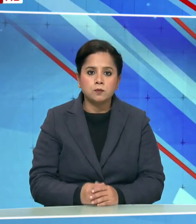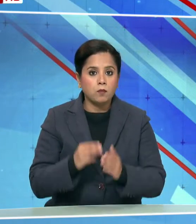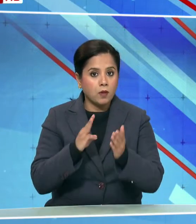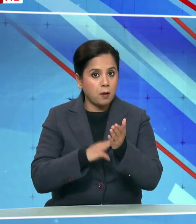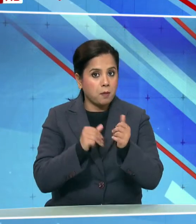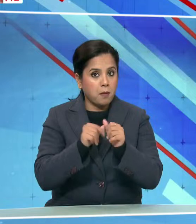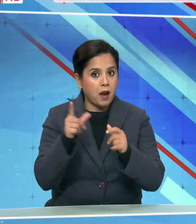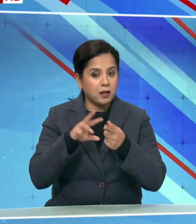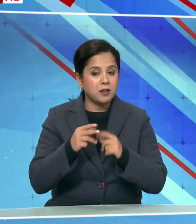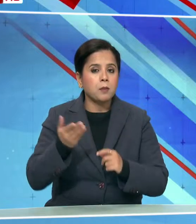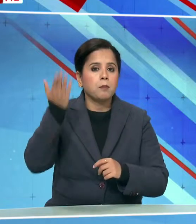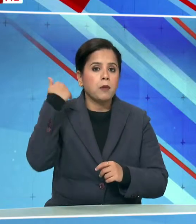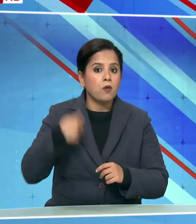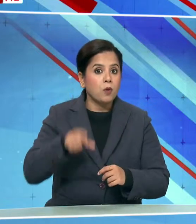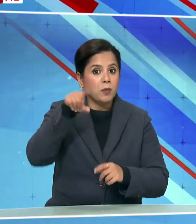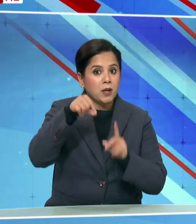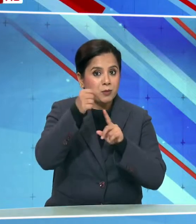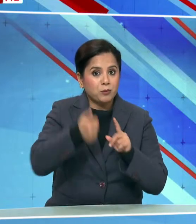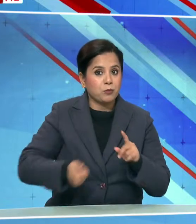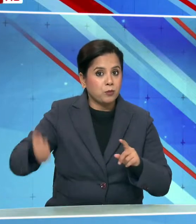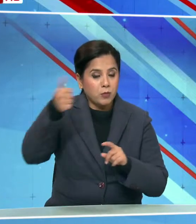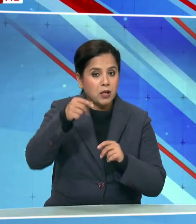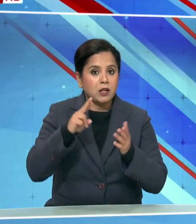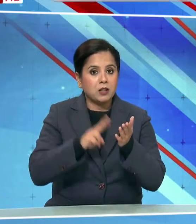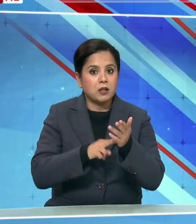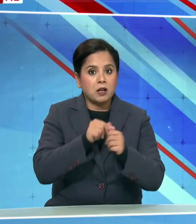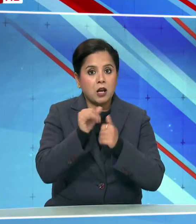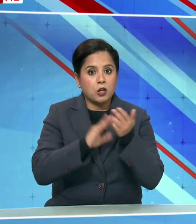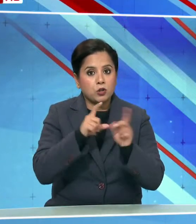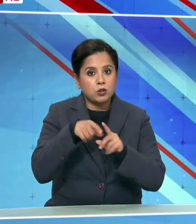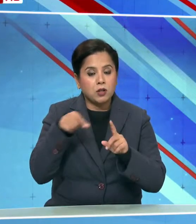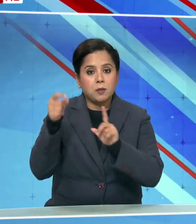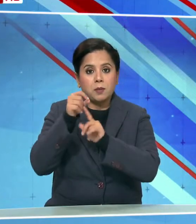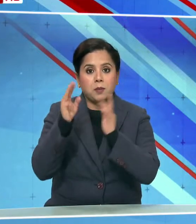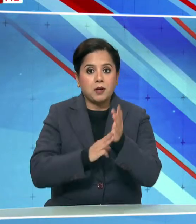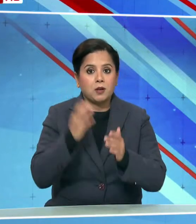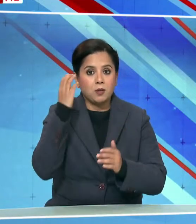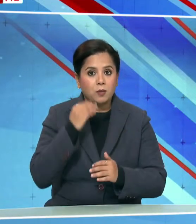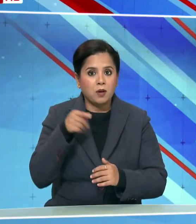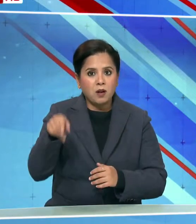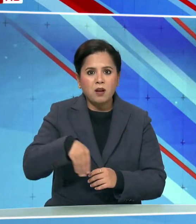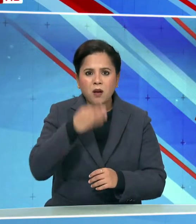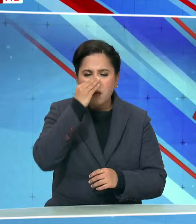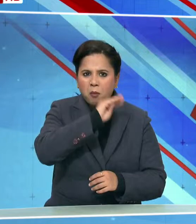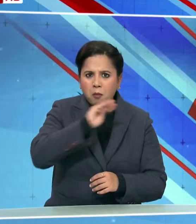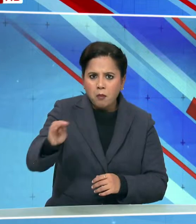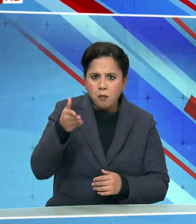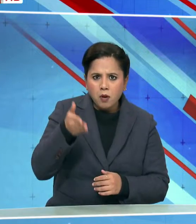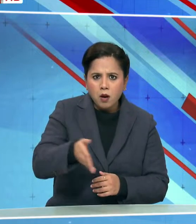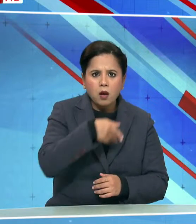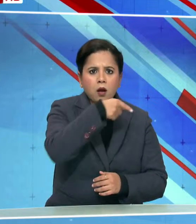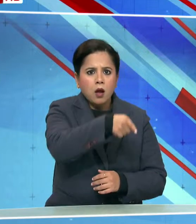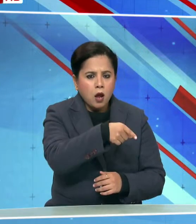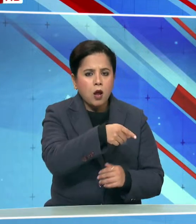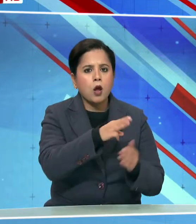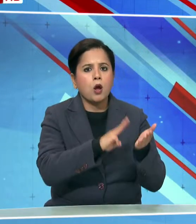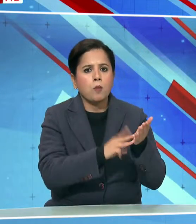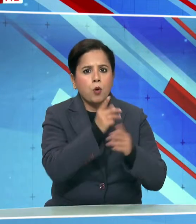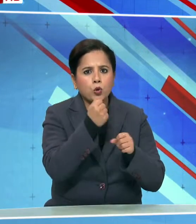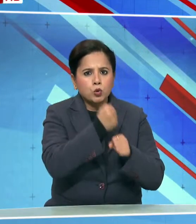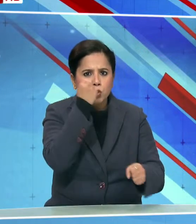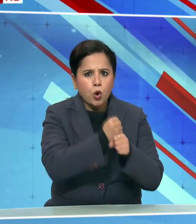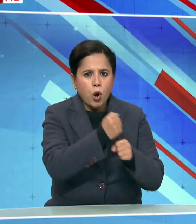मालदीव के पूर्व राश्पती मौहमद नशीद ने प्रधान मंत्री नरिंद्र मोधी का अपमान करने वाली मौहमद मौईजू